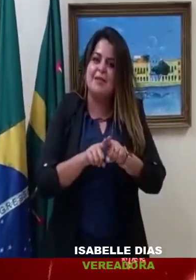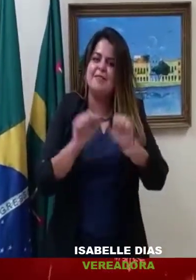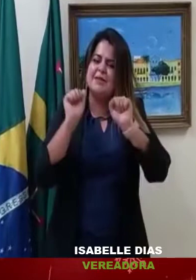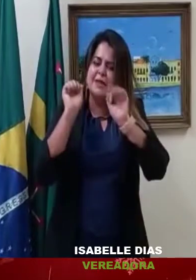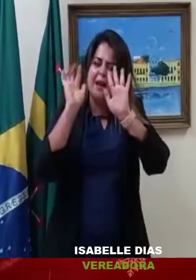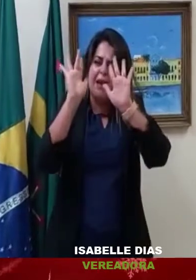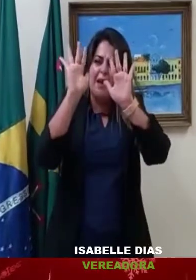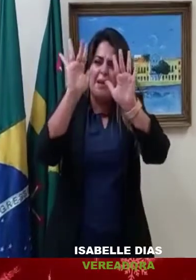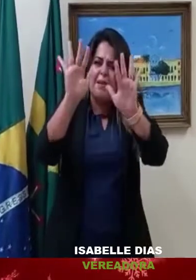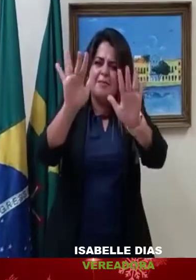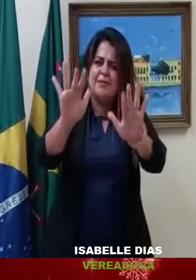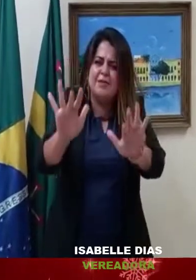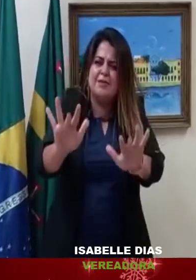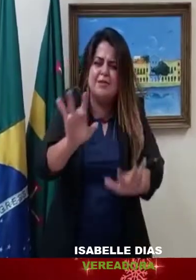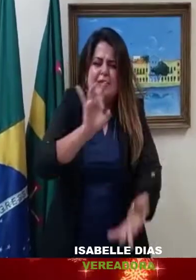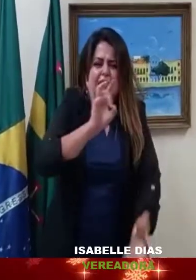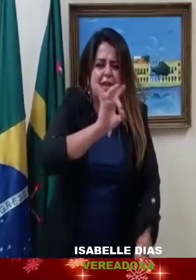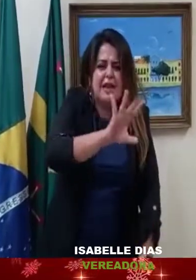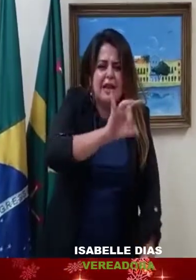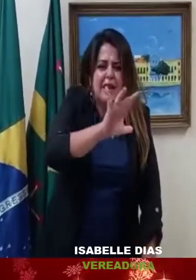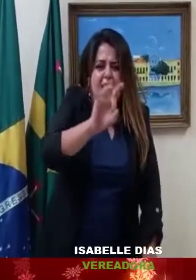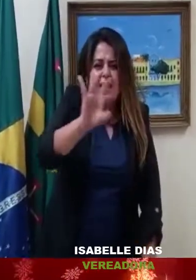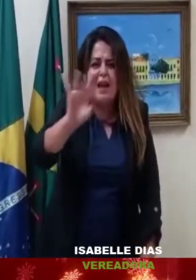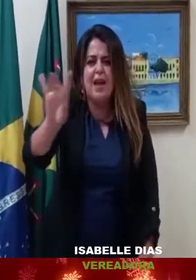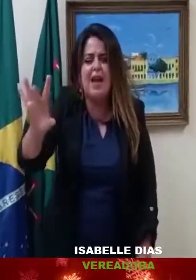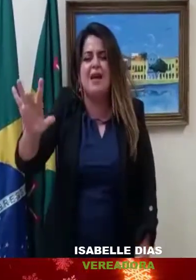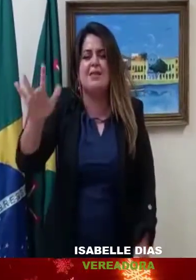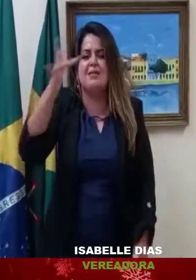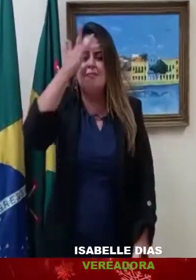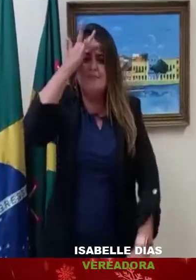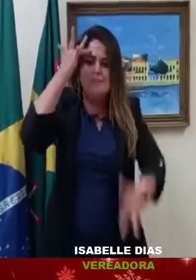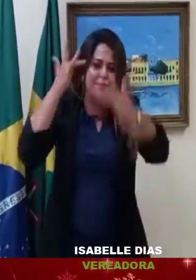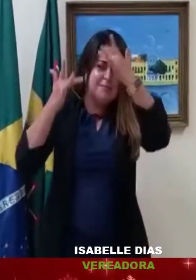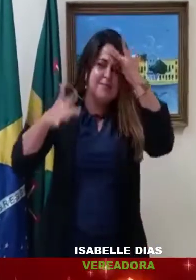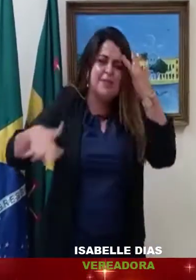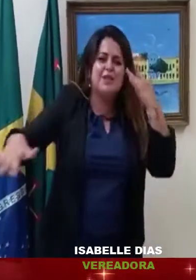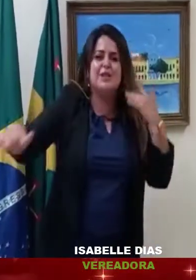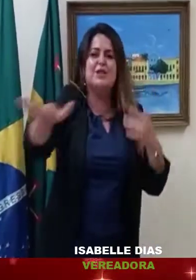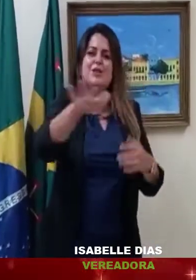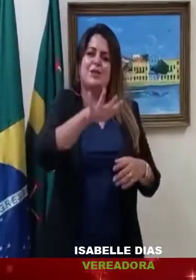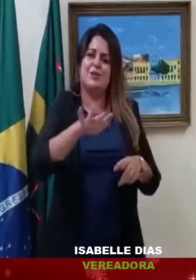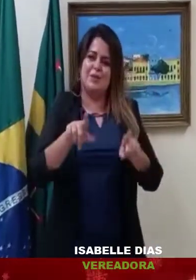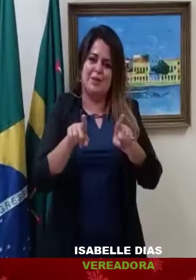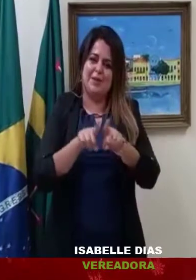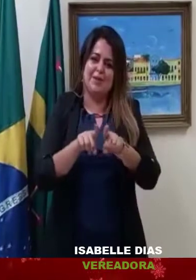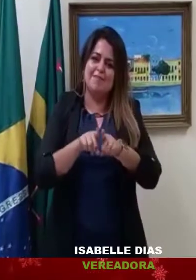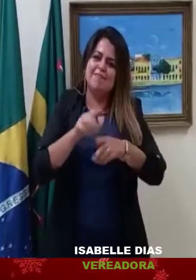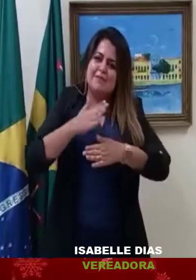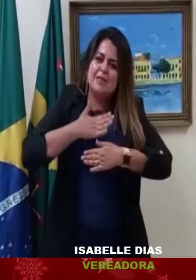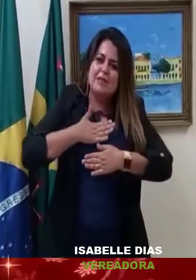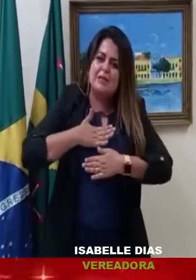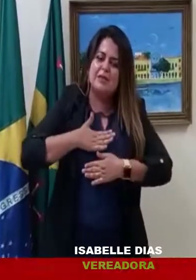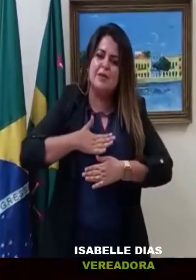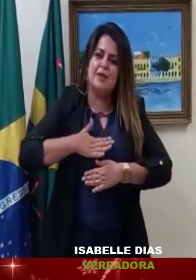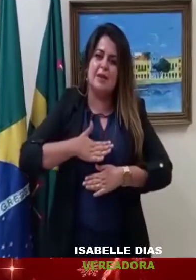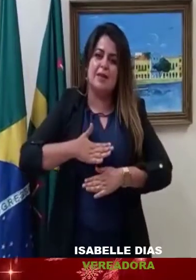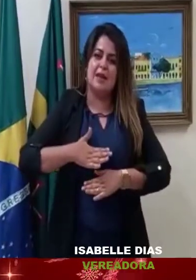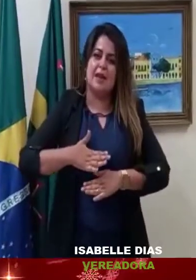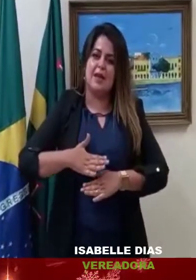Que cada vida seja repleta de bênçãos, que tenhamos tranquilidade,